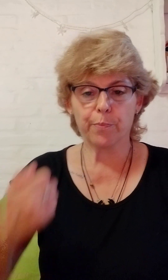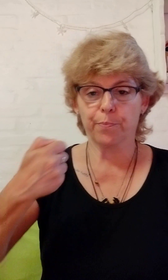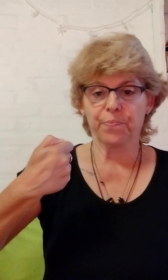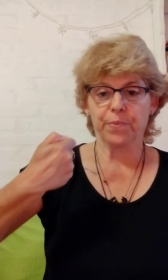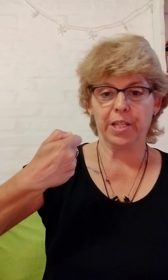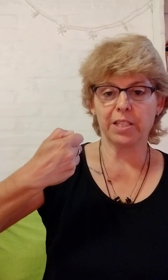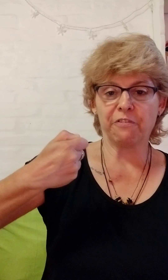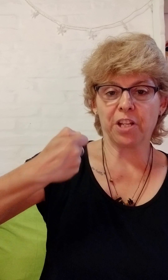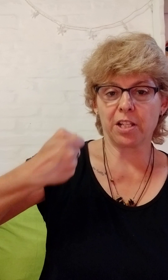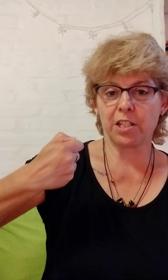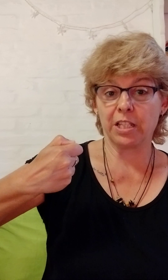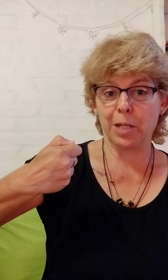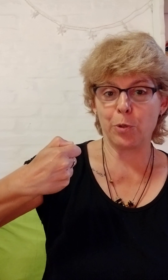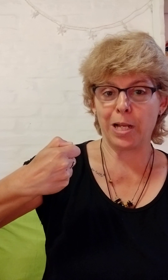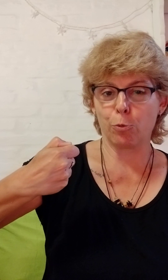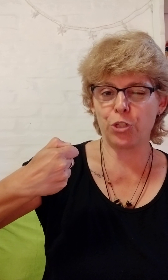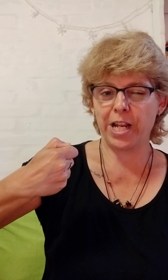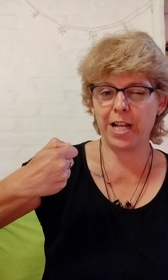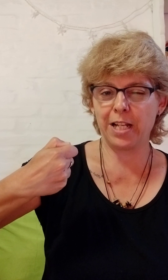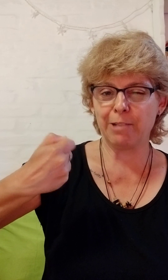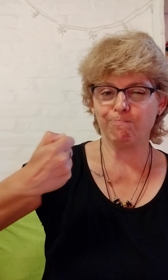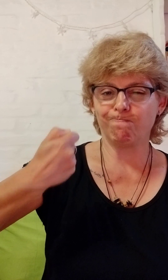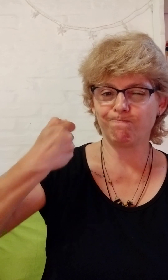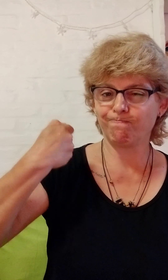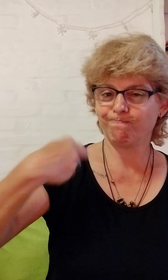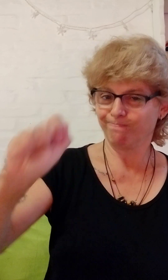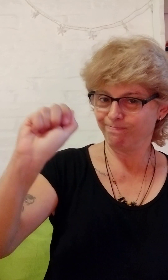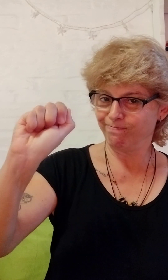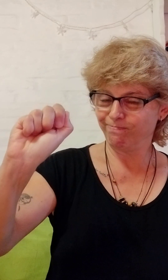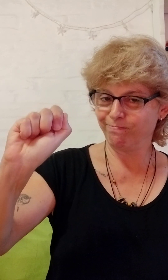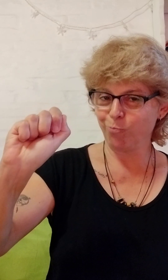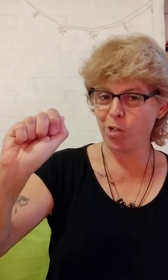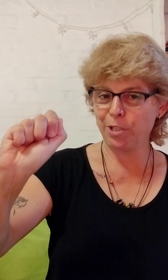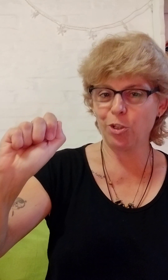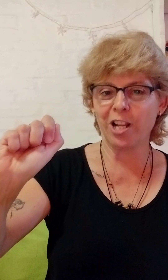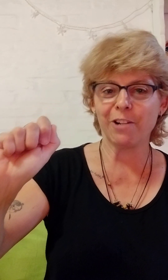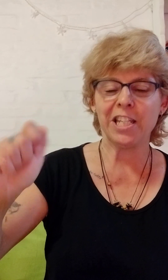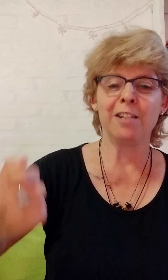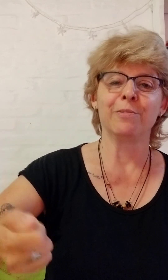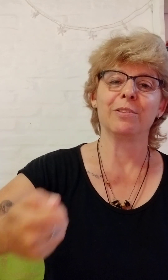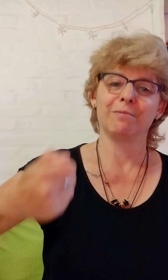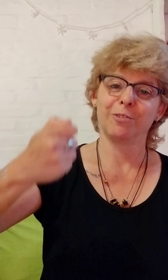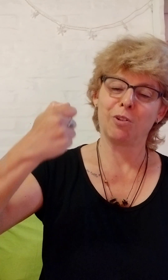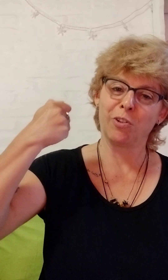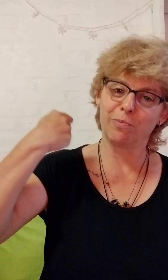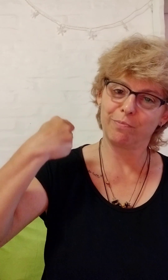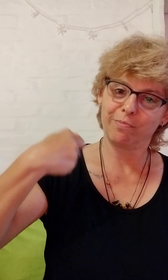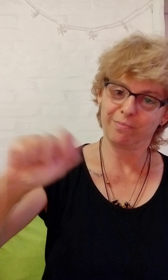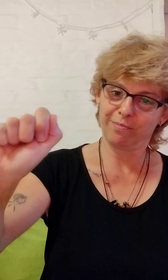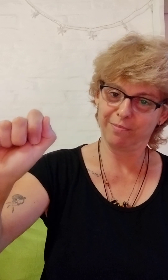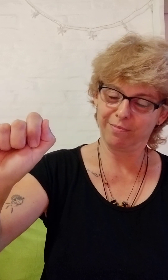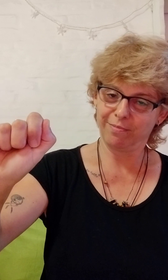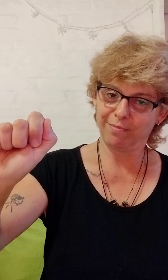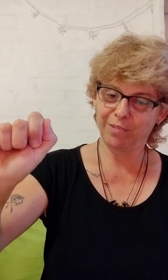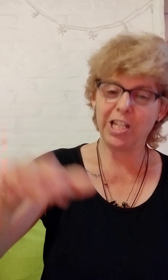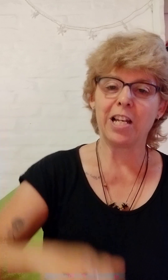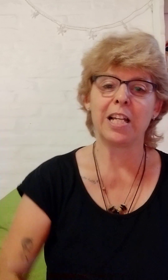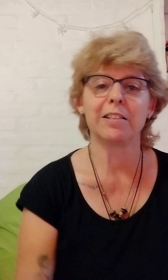Esta fíjense. Tenemos la cuchara. Movimiento de albañil. Cuando. Tiran la.